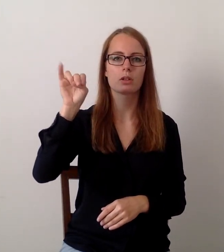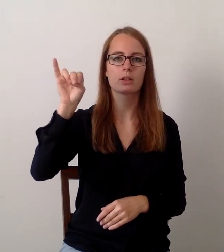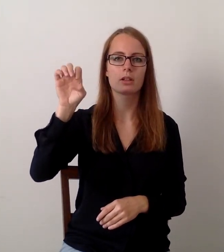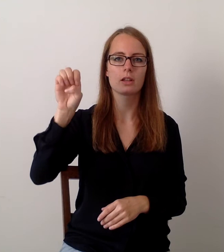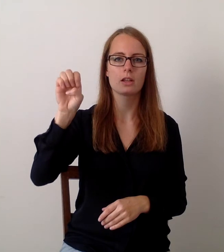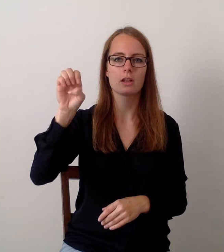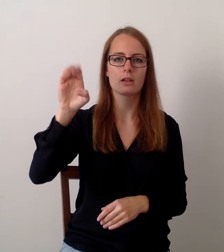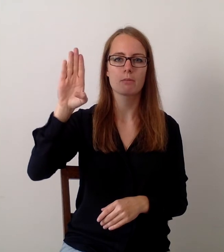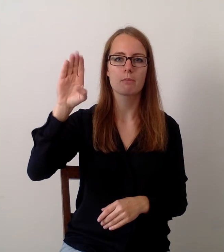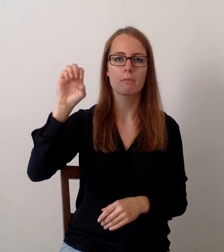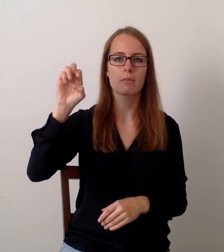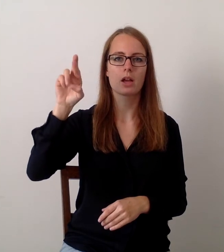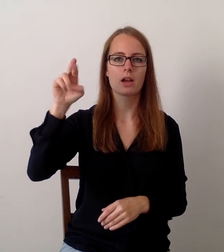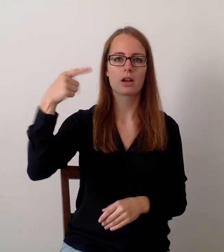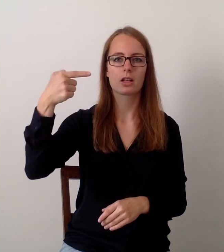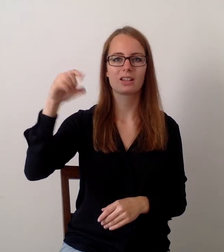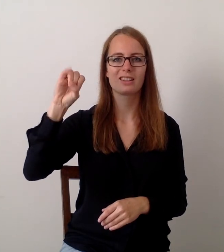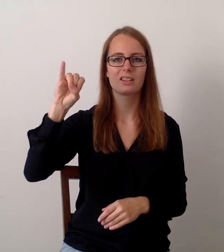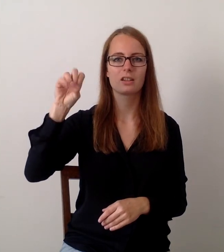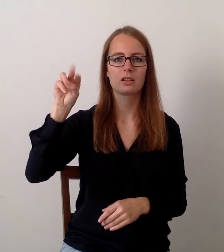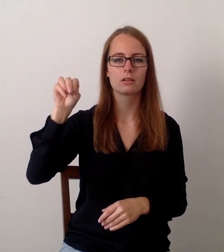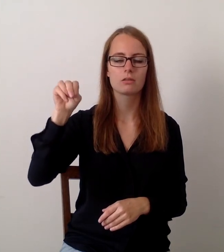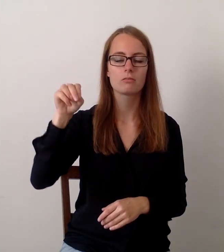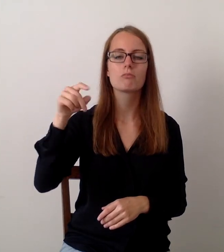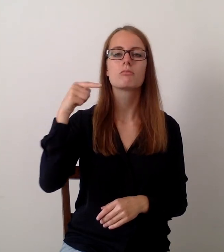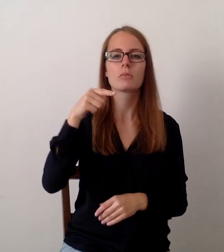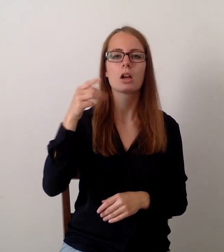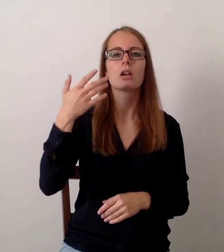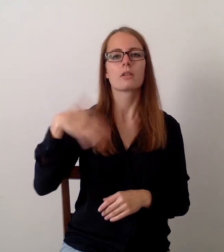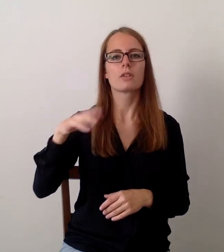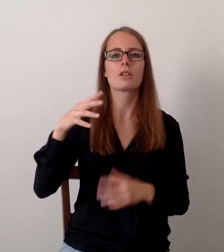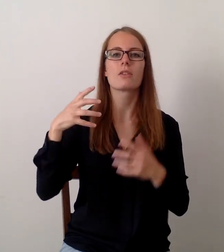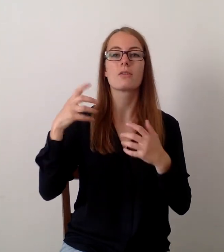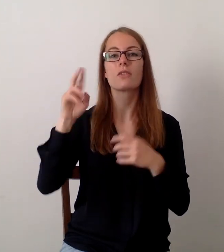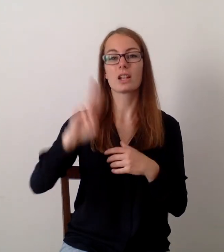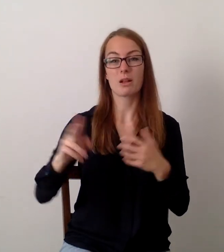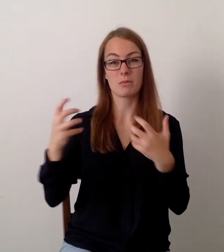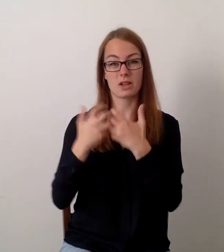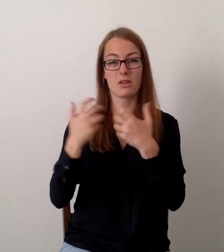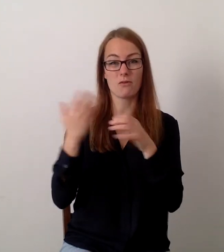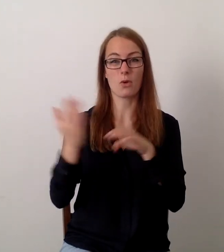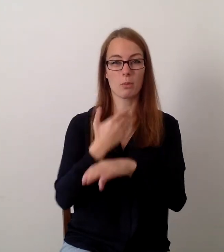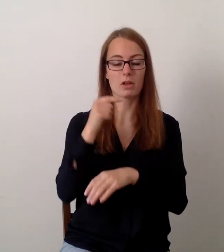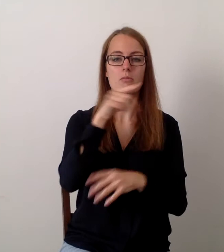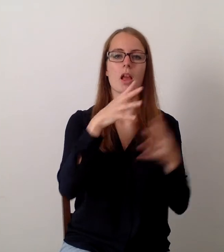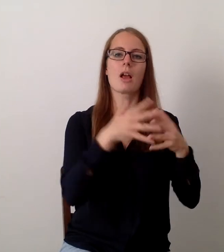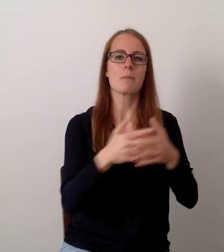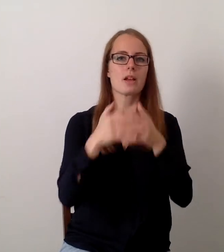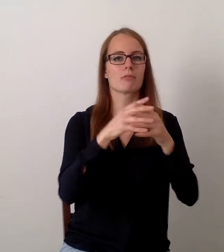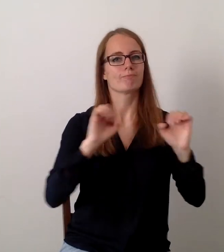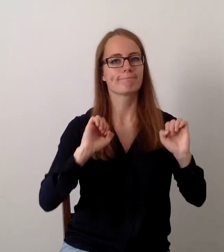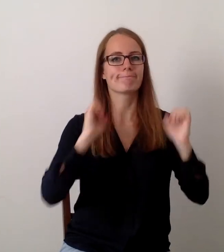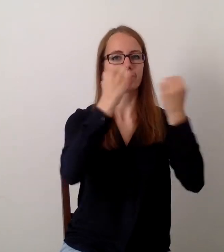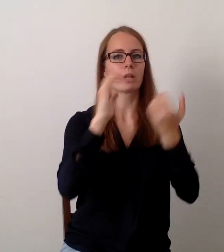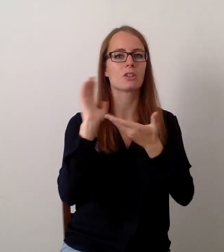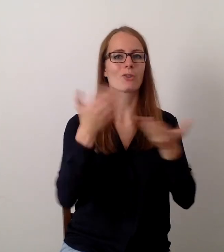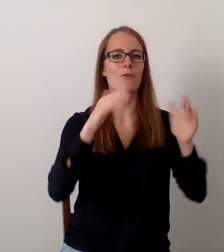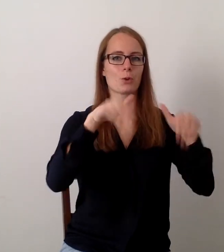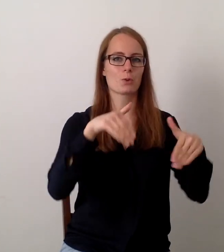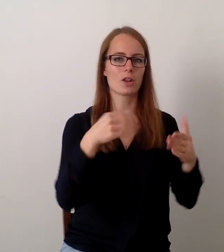in Amerika die ganze Geschichte mit Servicehunden aufgebaut hat. Das hat dazu geführt, dass ich bei